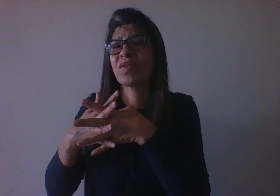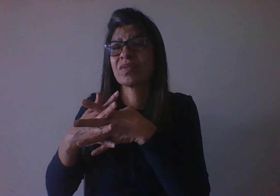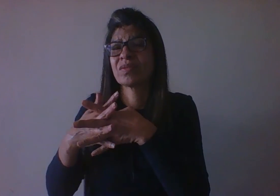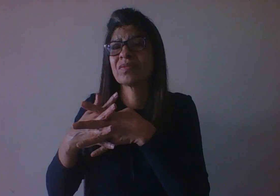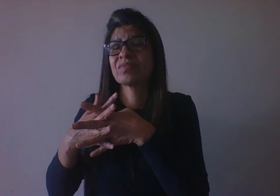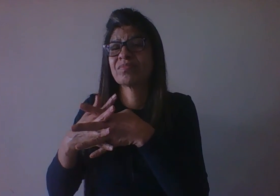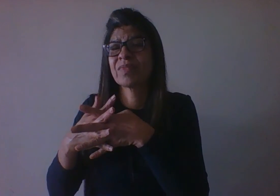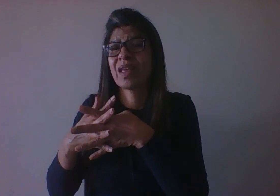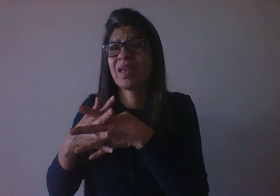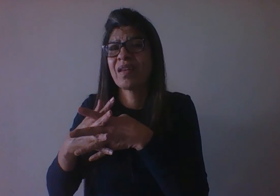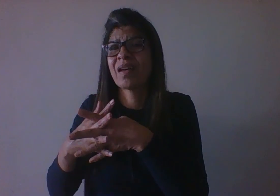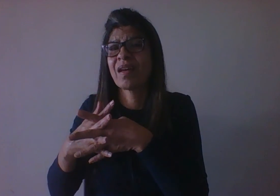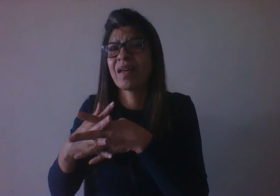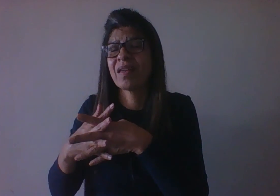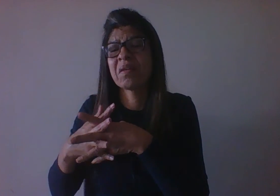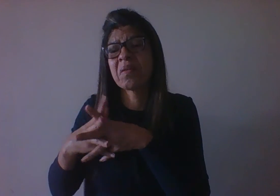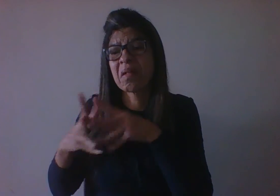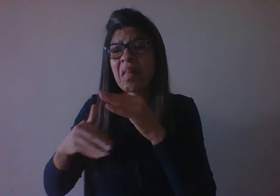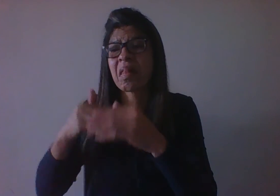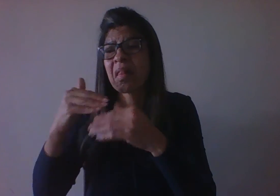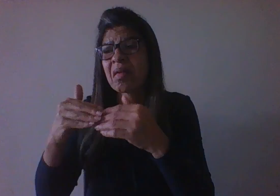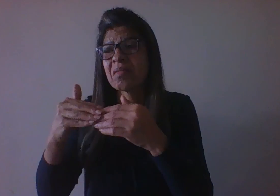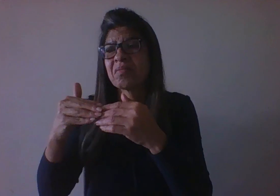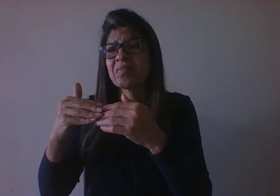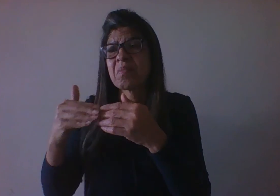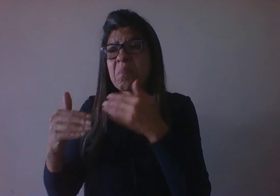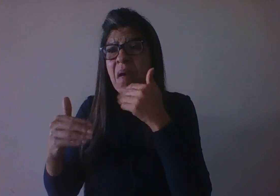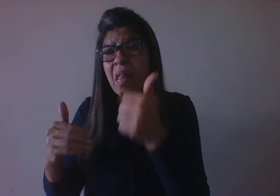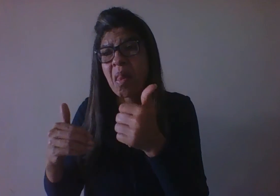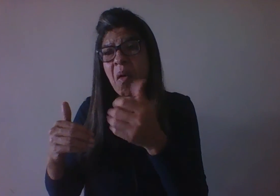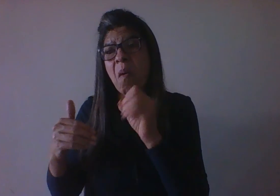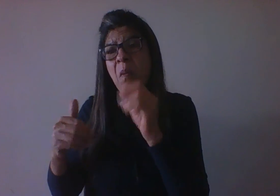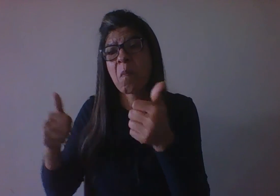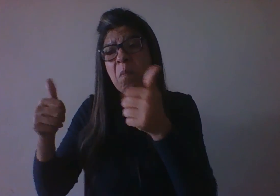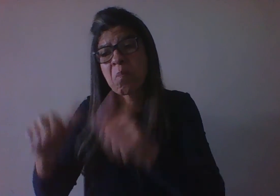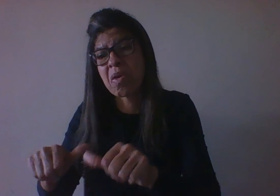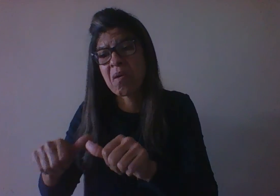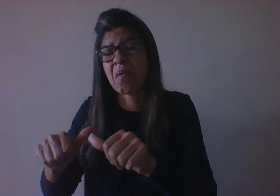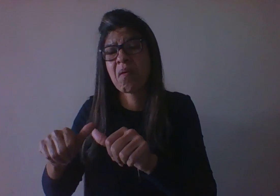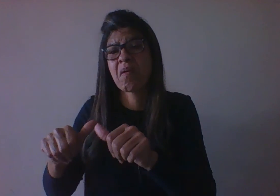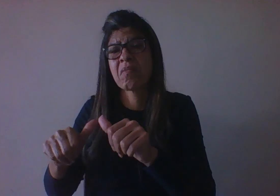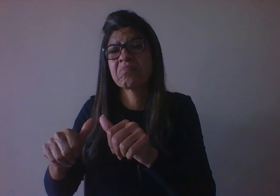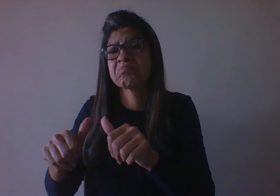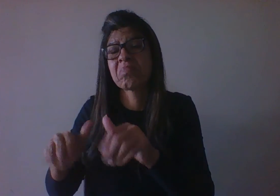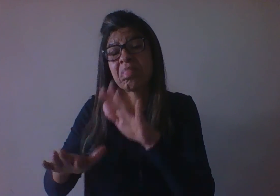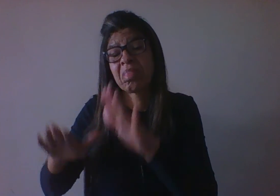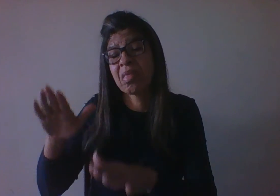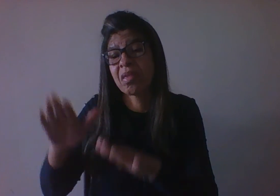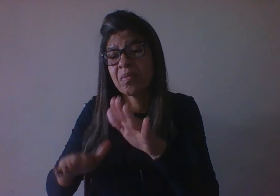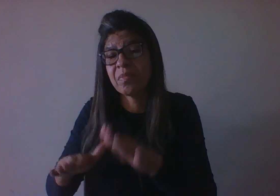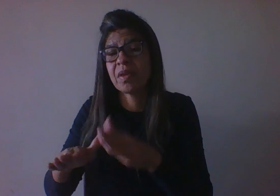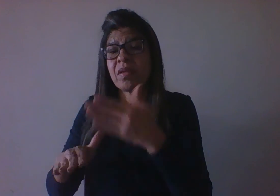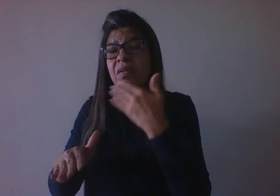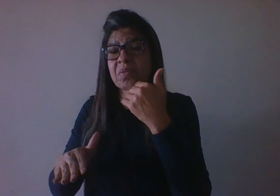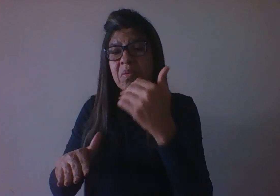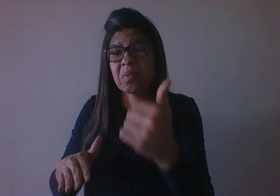melhor ou pior, mais ou menos adequado do adolescente, do adulto ou no avançar ao longo da vida desse